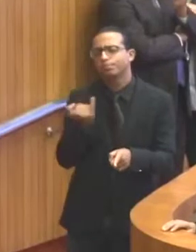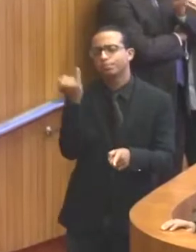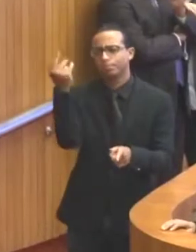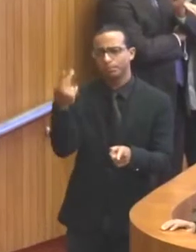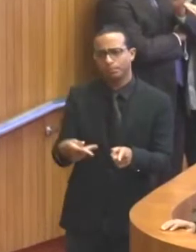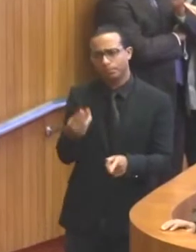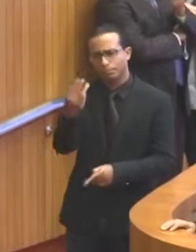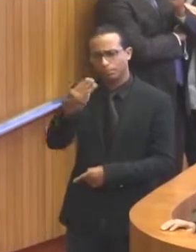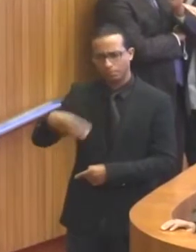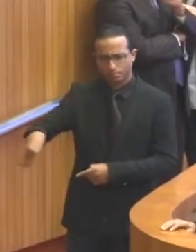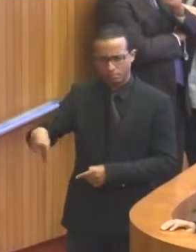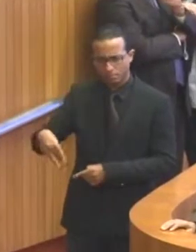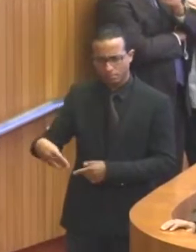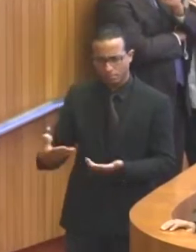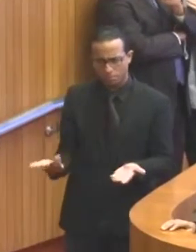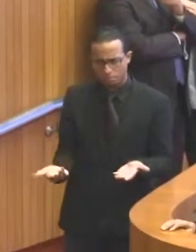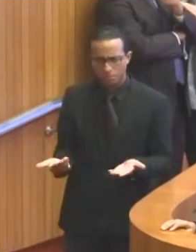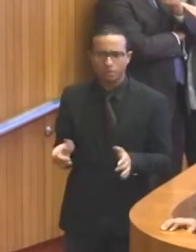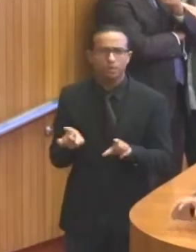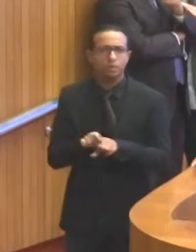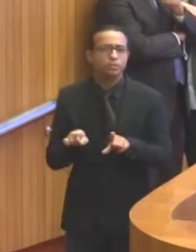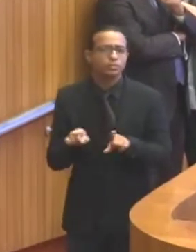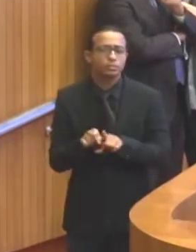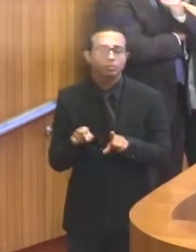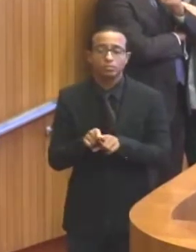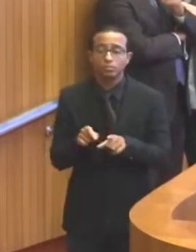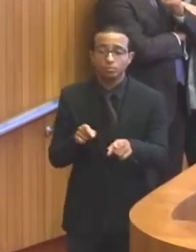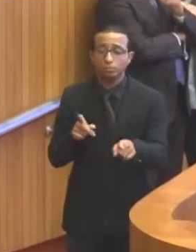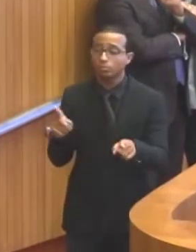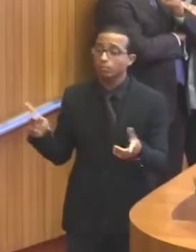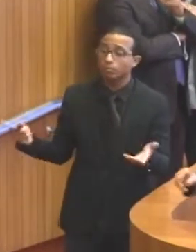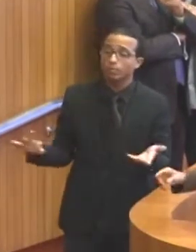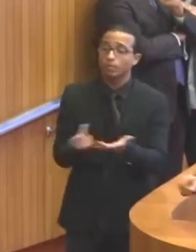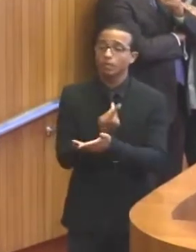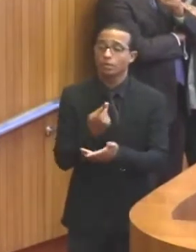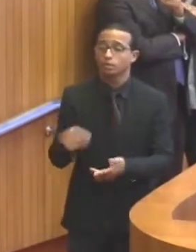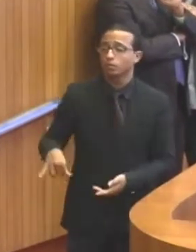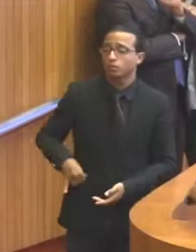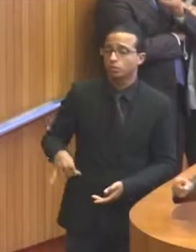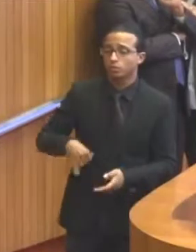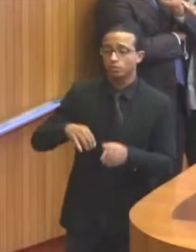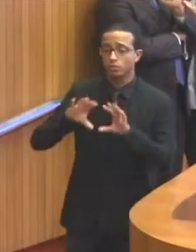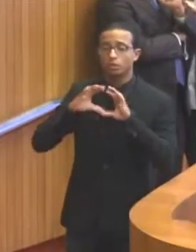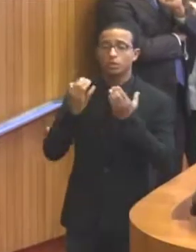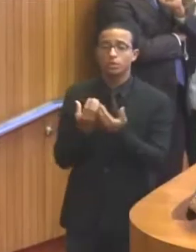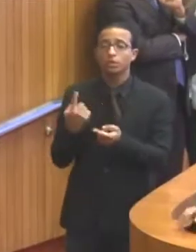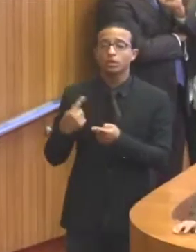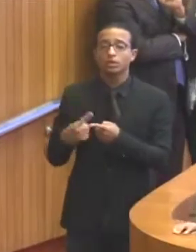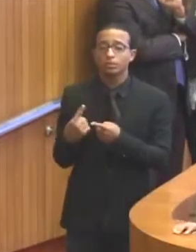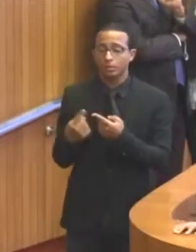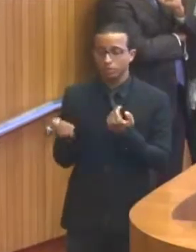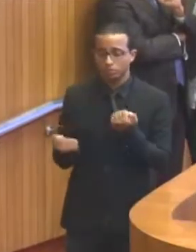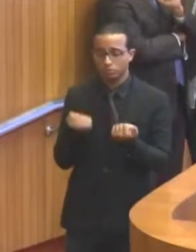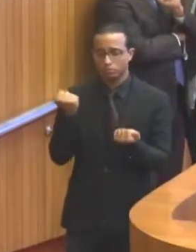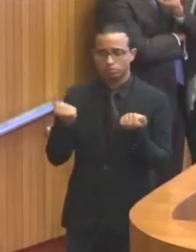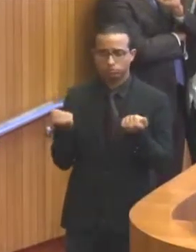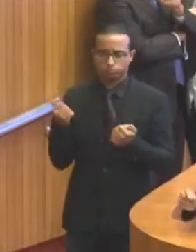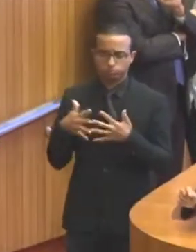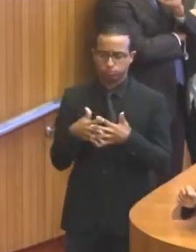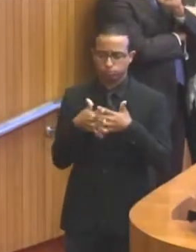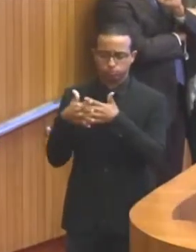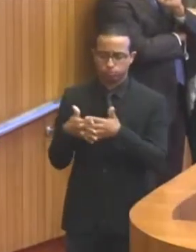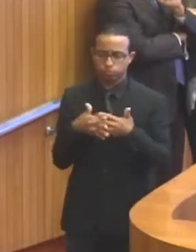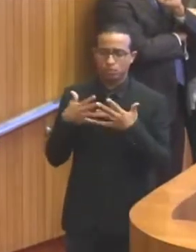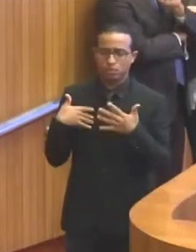Maranhão, que é o Rio Munim, como também o impacto nas comunidades, porque o deslocamento de caçambas, de